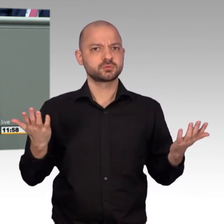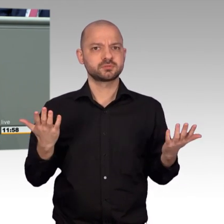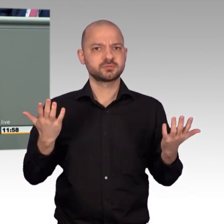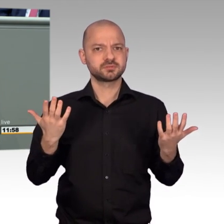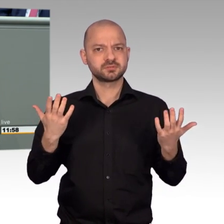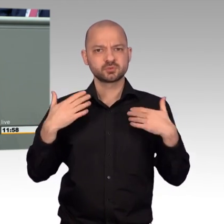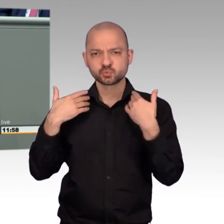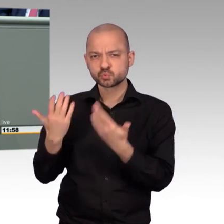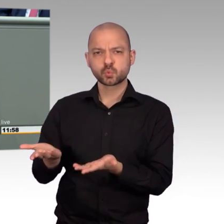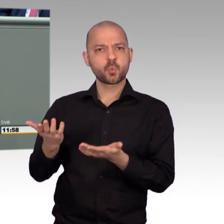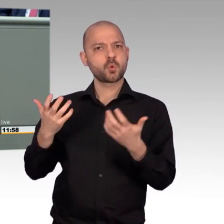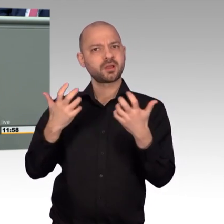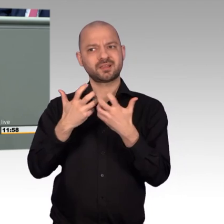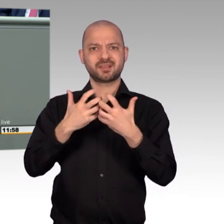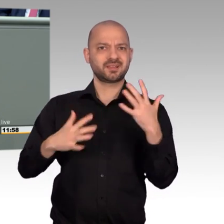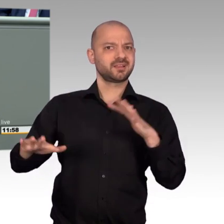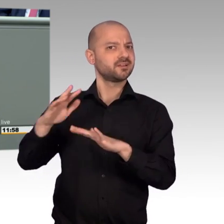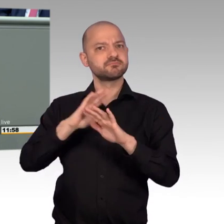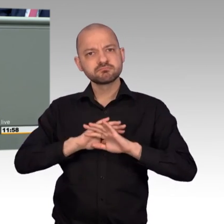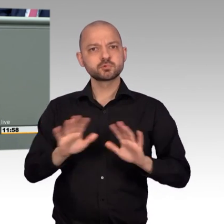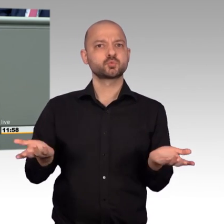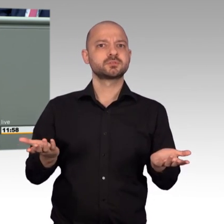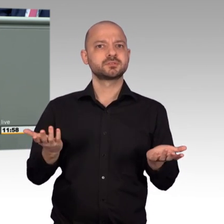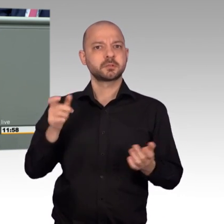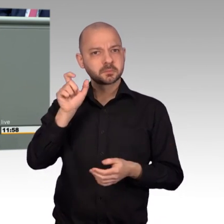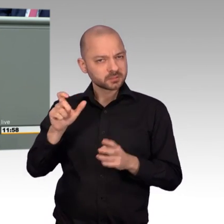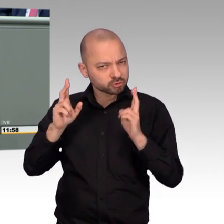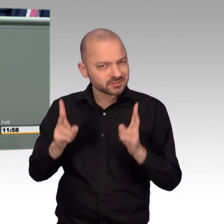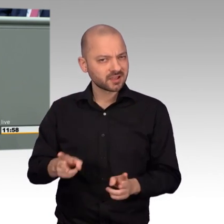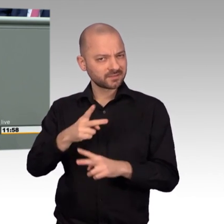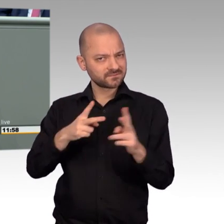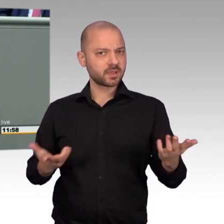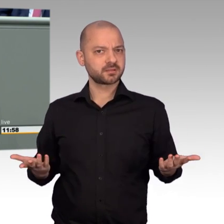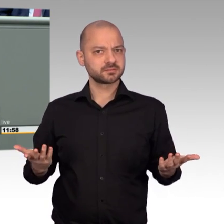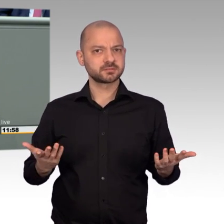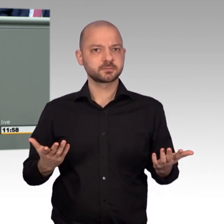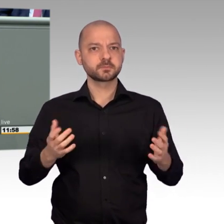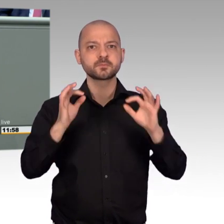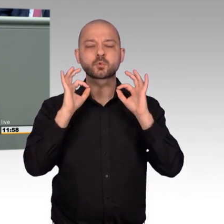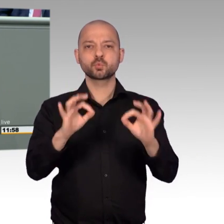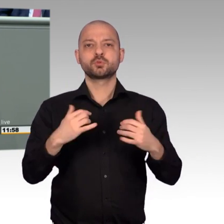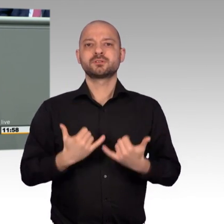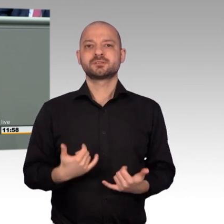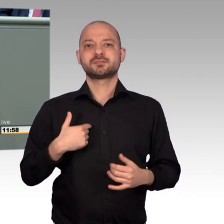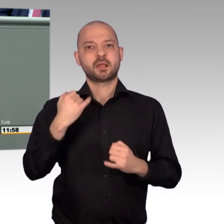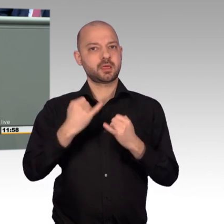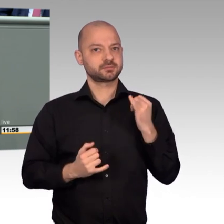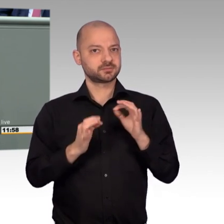müssen wir für eine gemeinsame, eine engagierte europäische Antwort sorgen. Da braucht es kein Wegducken und keine verheerenden Waffendeals, sondern eine